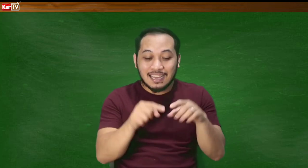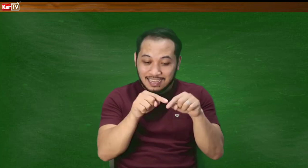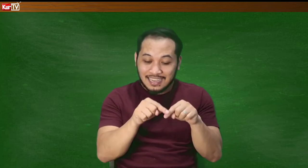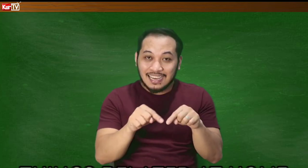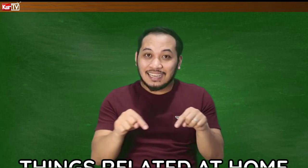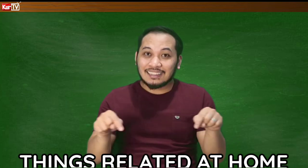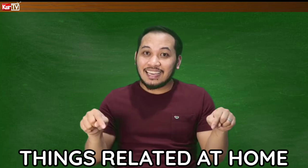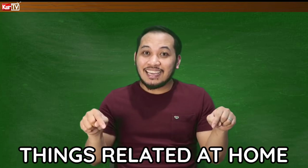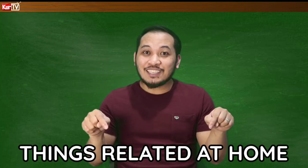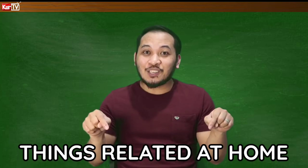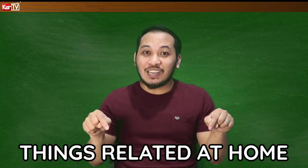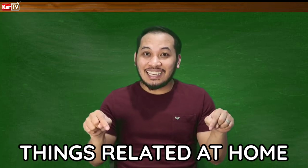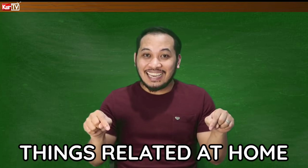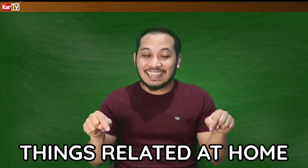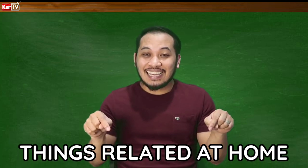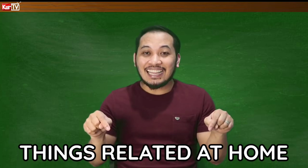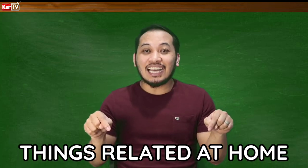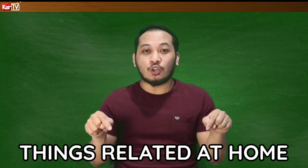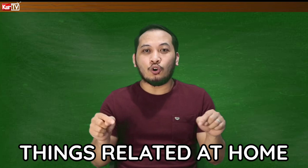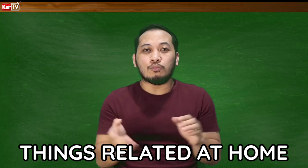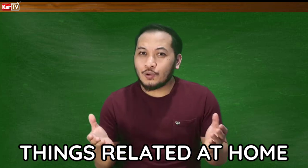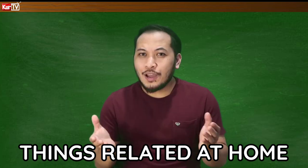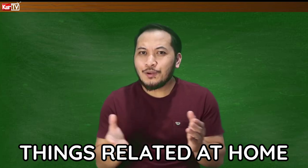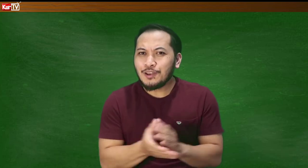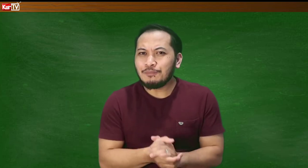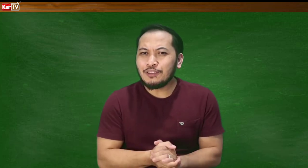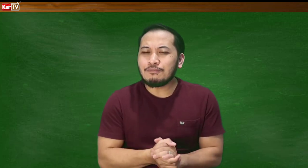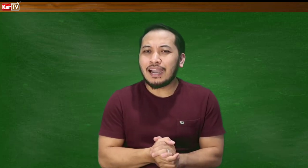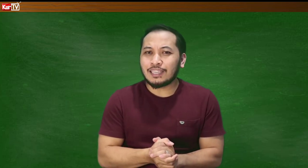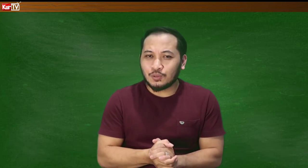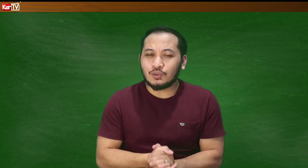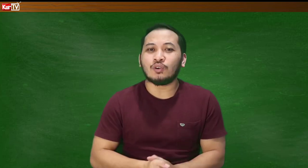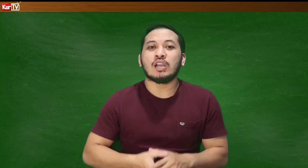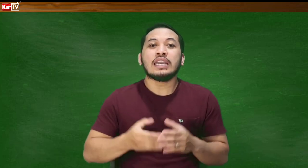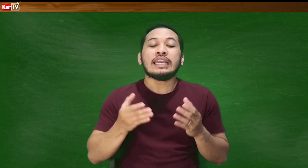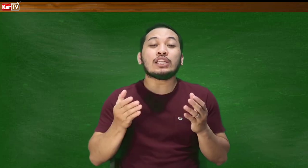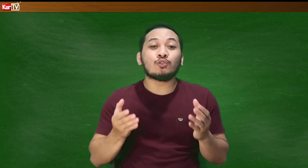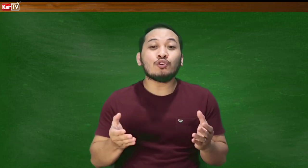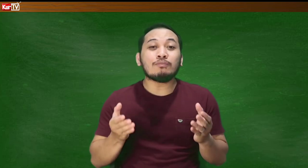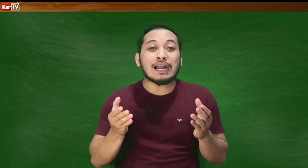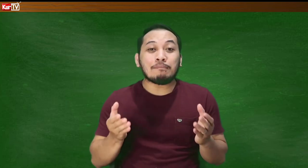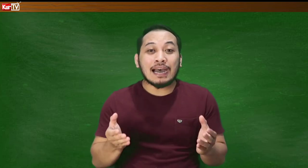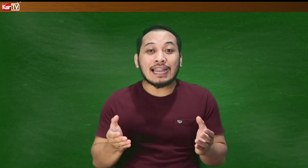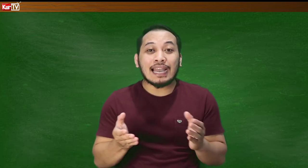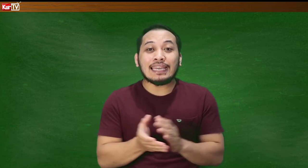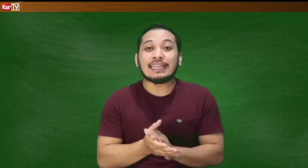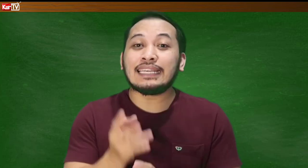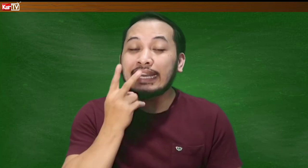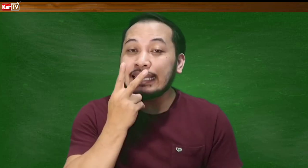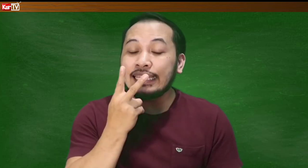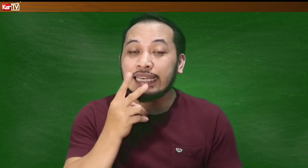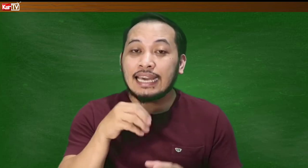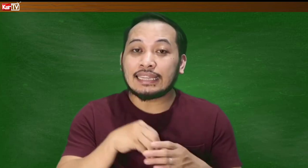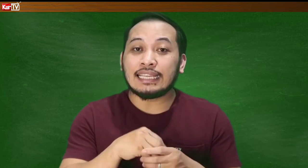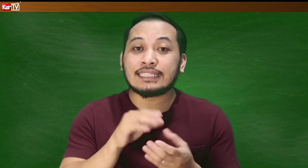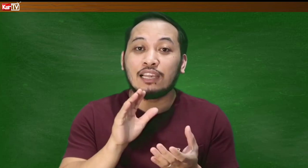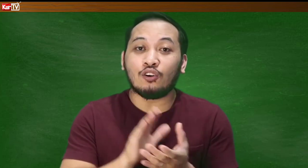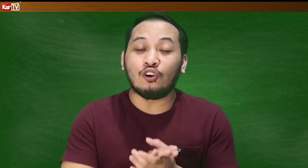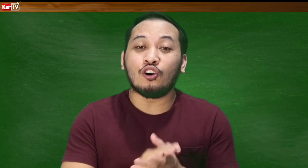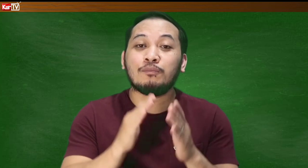Things Related at Home. O ano-ano ba yung mga ito? Ito yung mga bagay na nakikita natin sa loob